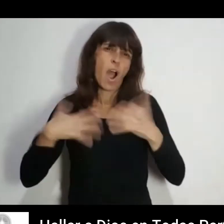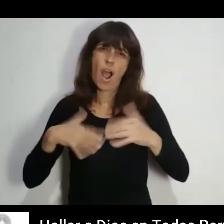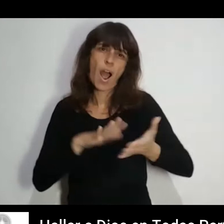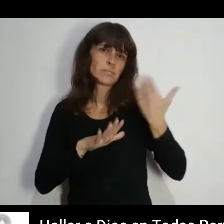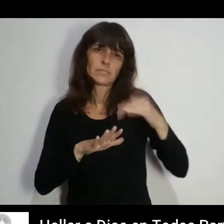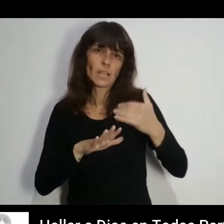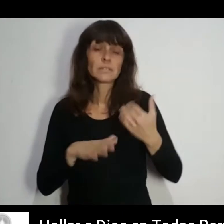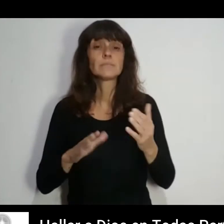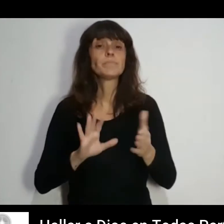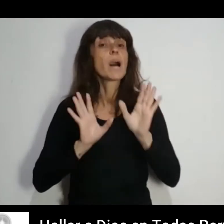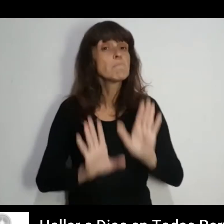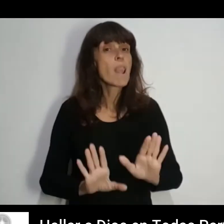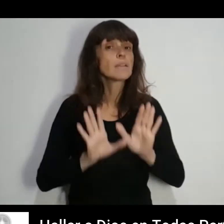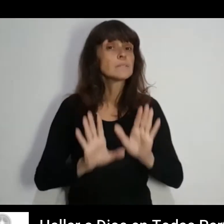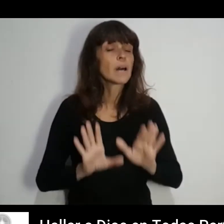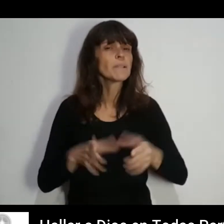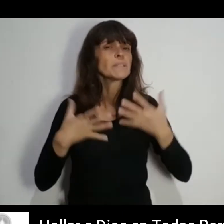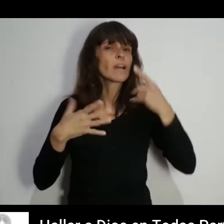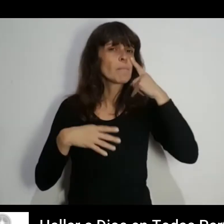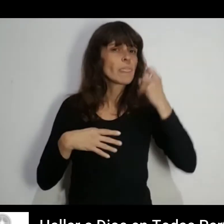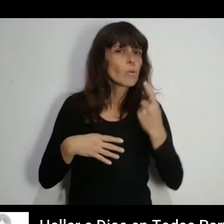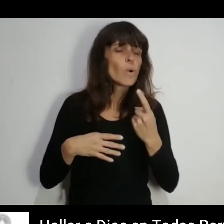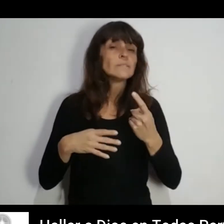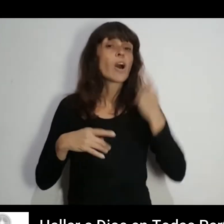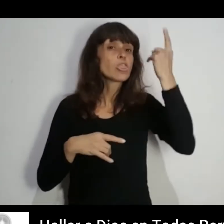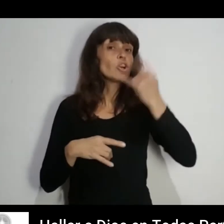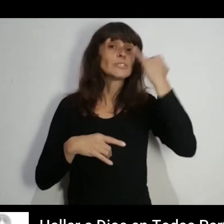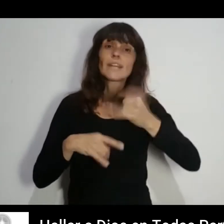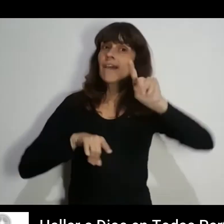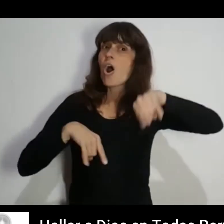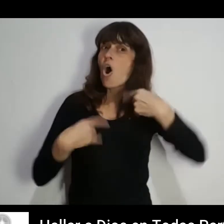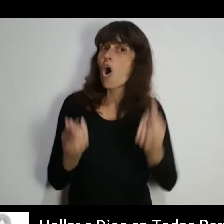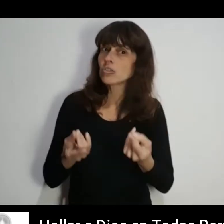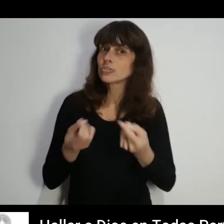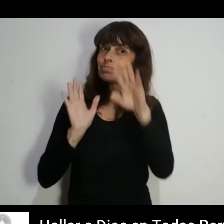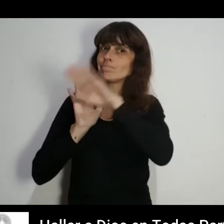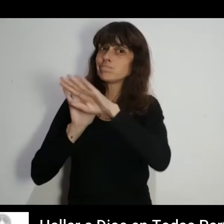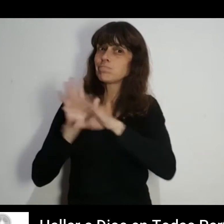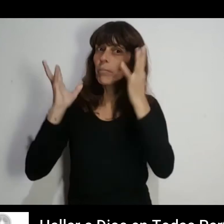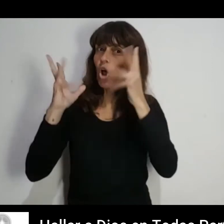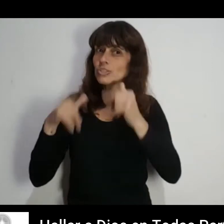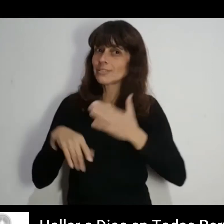lo antes posible Hasta que lentamente descubrí que Dios tenía otros planes para mí